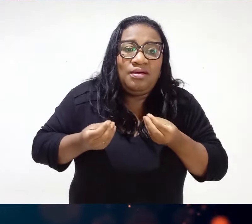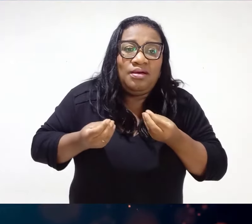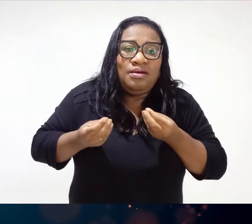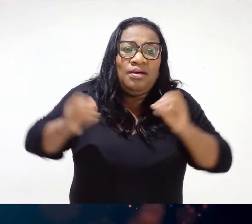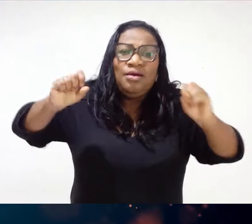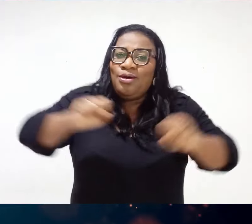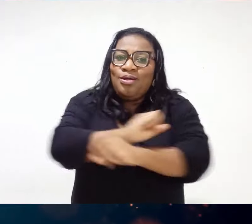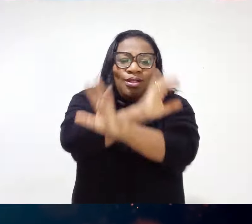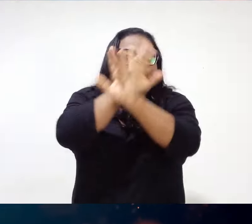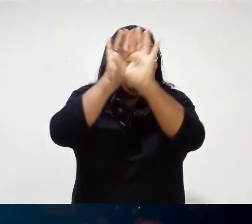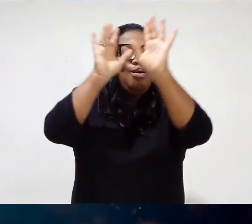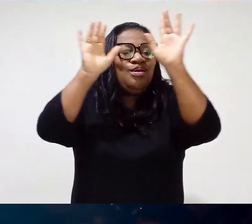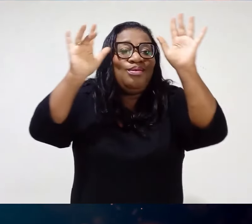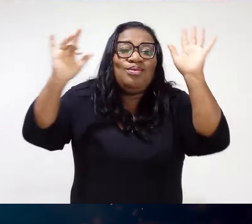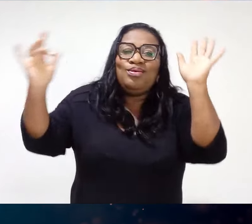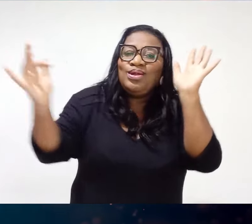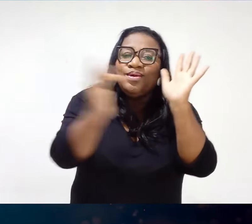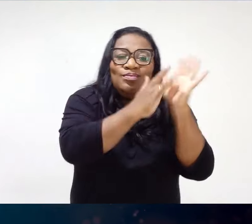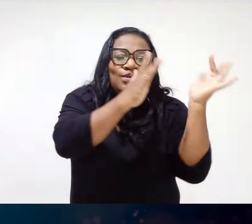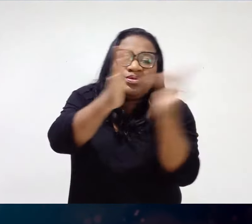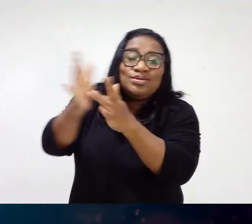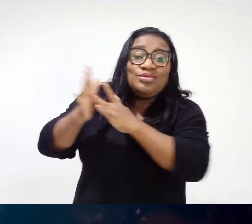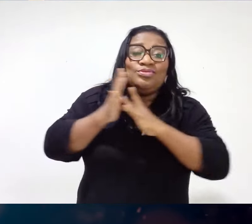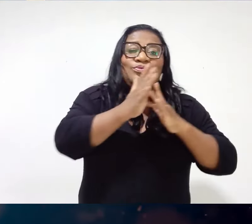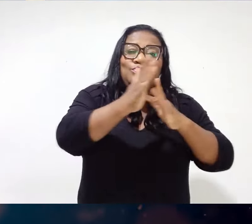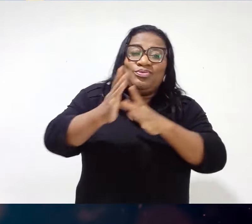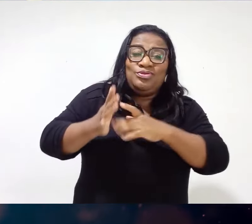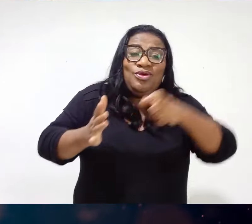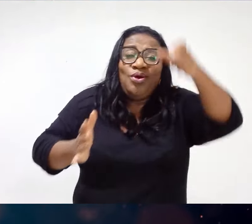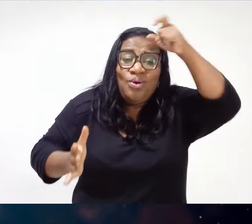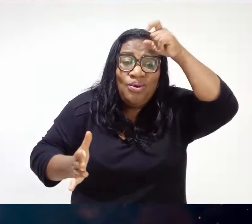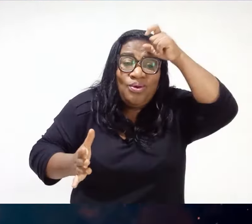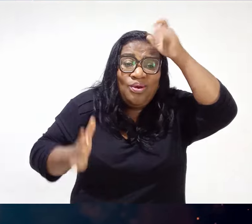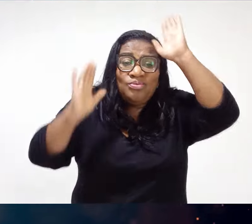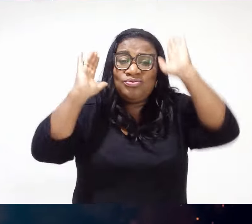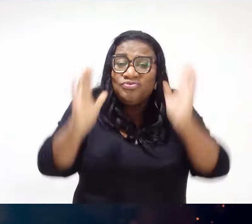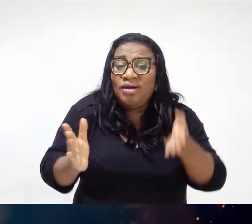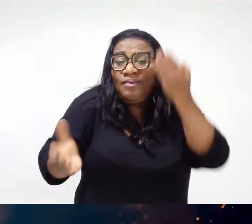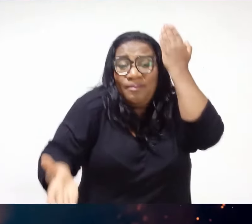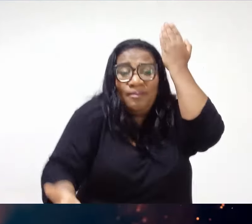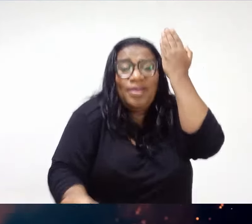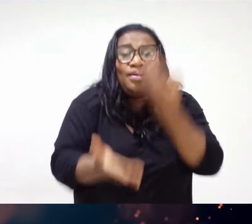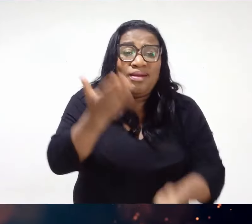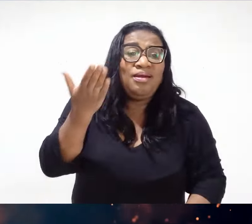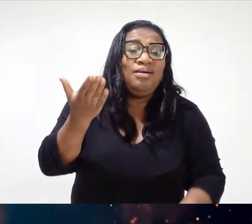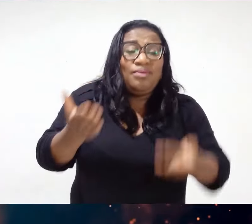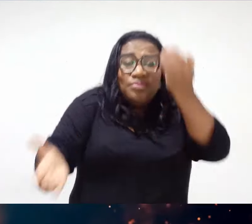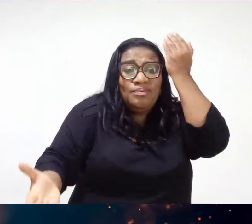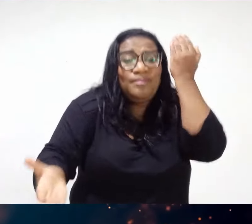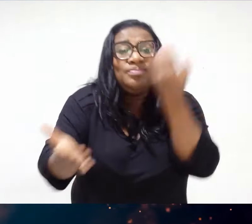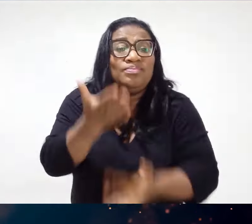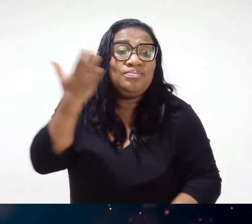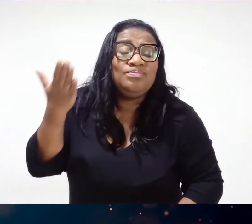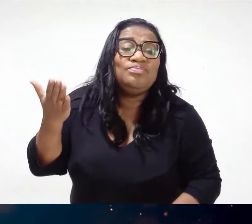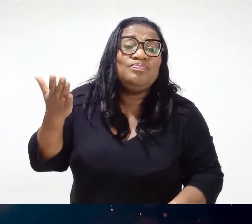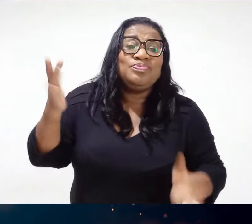Tá ruim pra você? Não, irmão Tá ruim pro capeta Eu tô falando aqui, irmão Tá sendo uma surra Uma surra Jesus